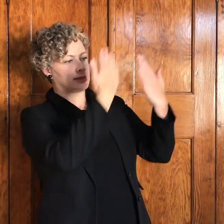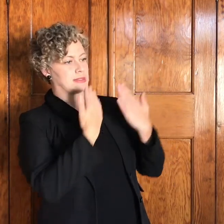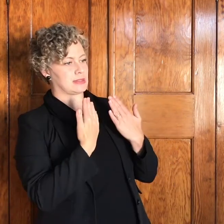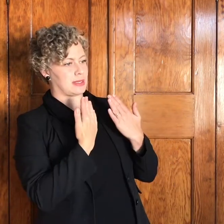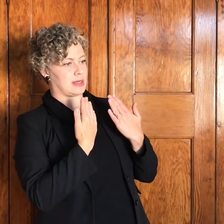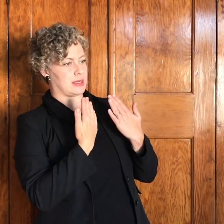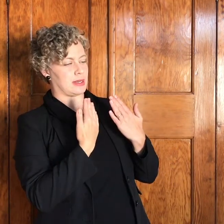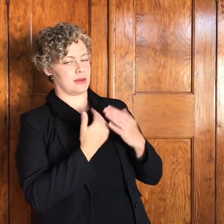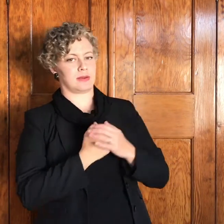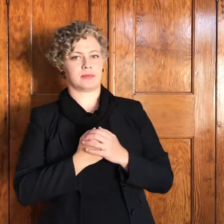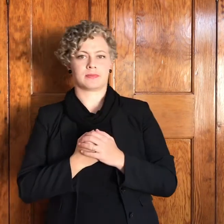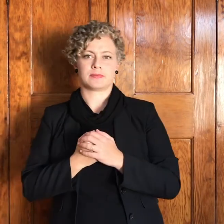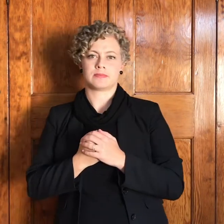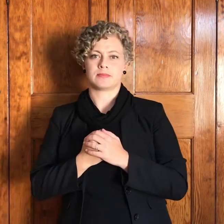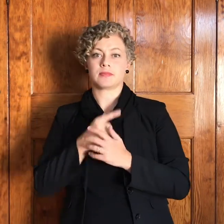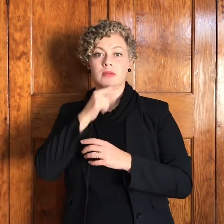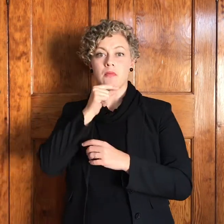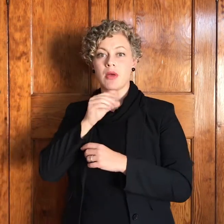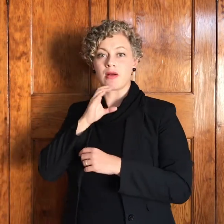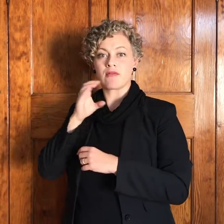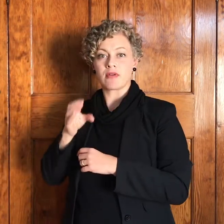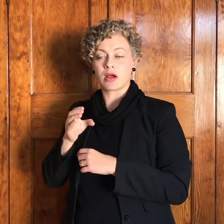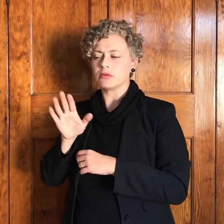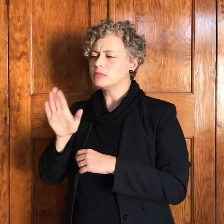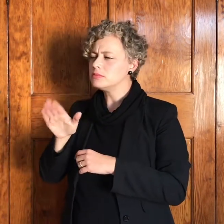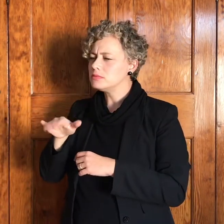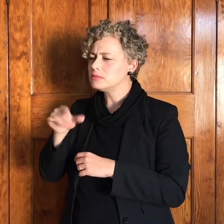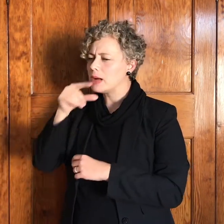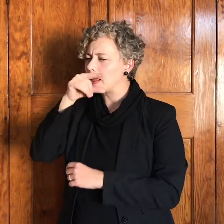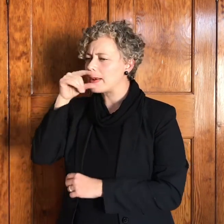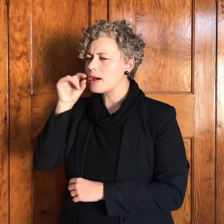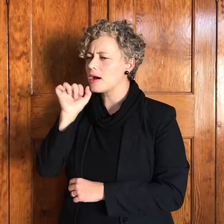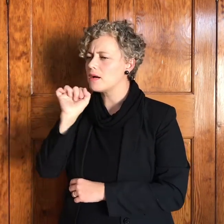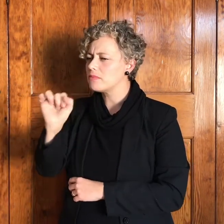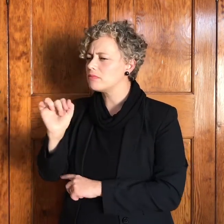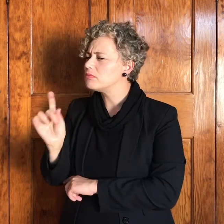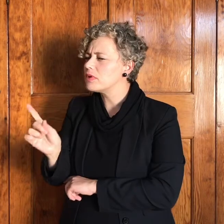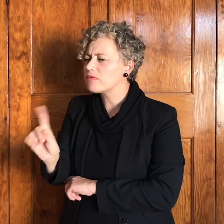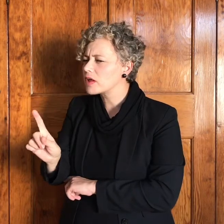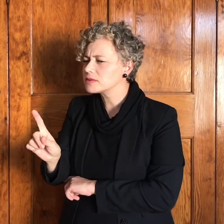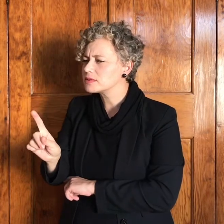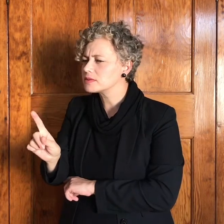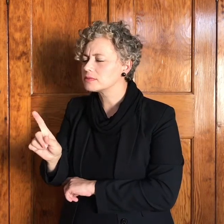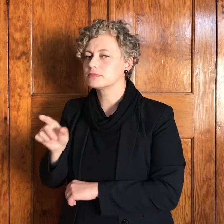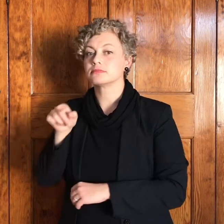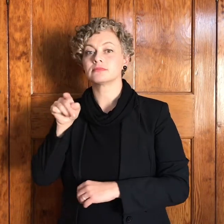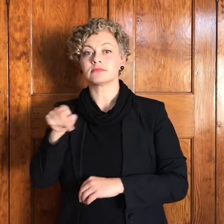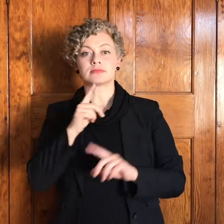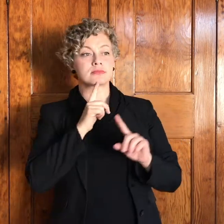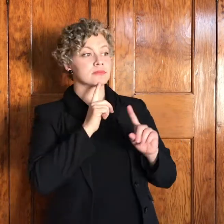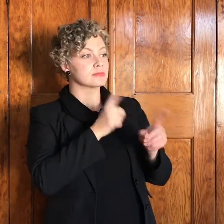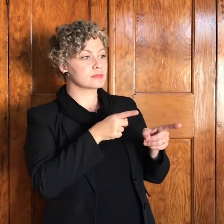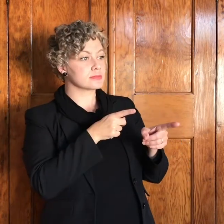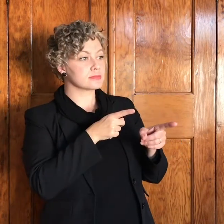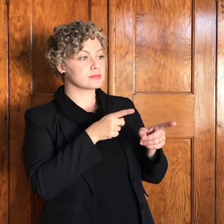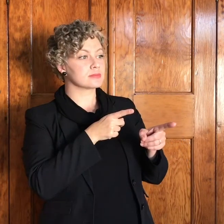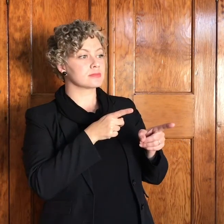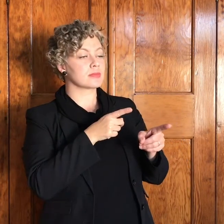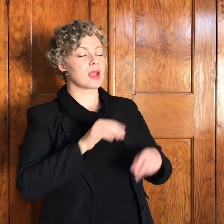toe vra die man wat is jou naam en hy antwoord Jacob